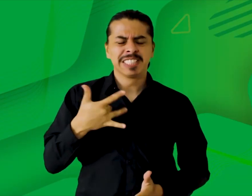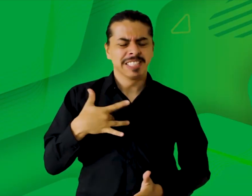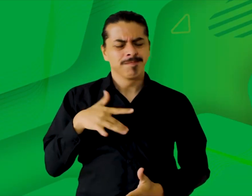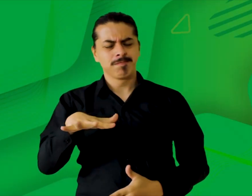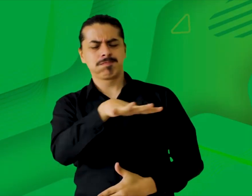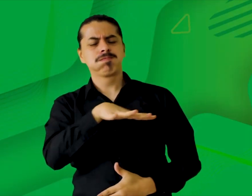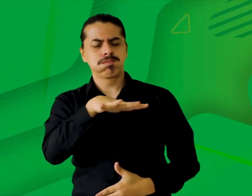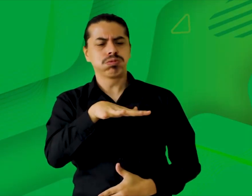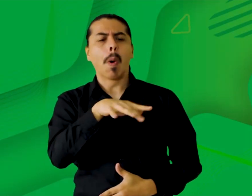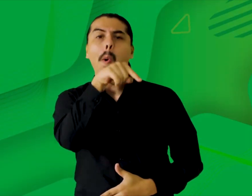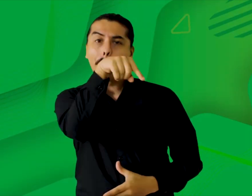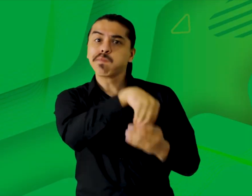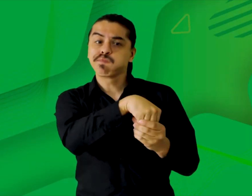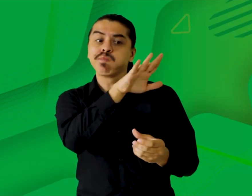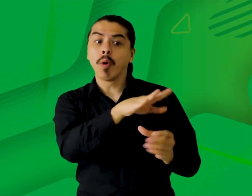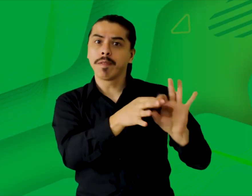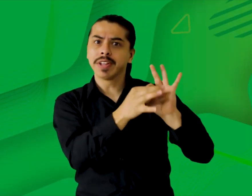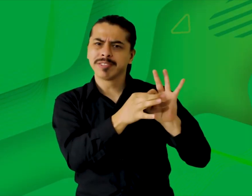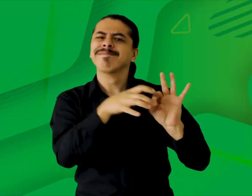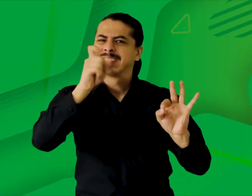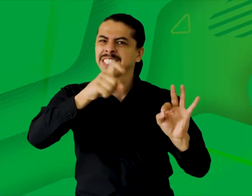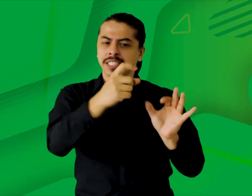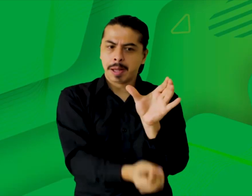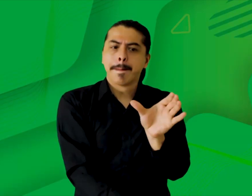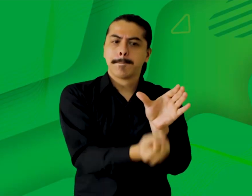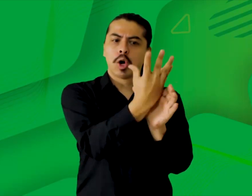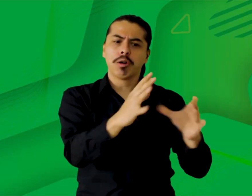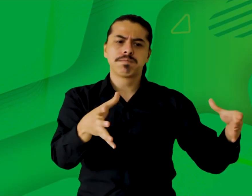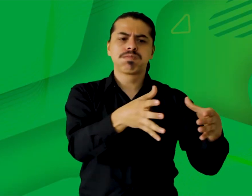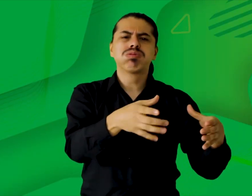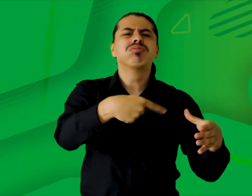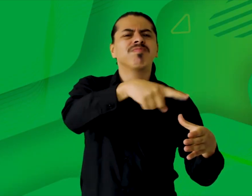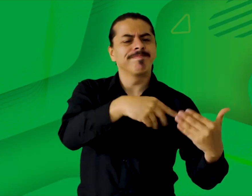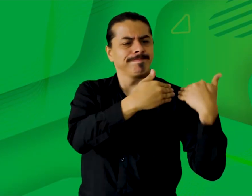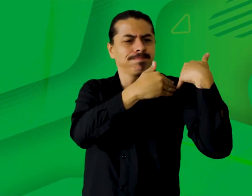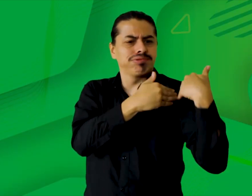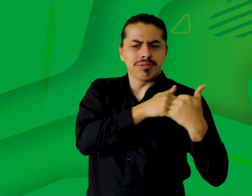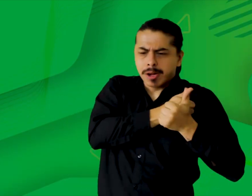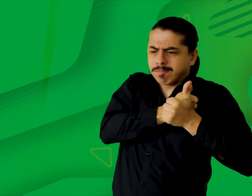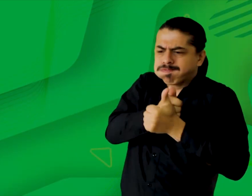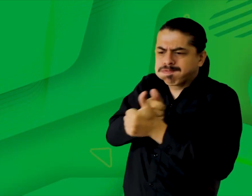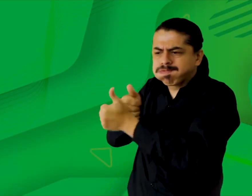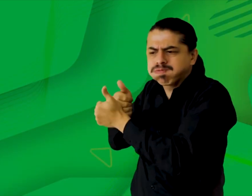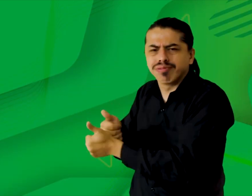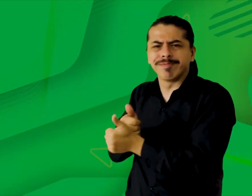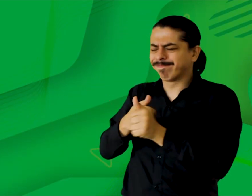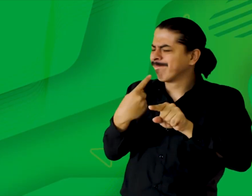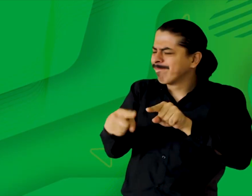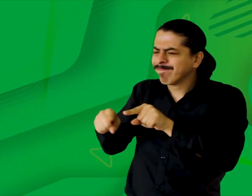quienes vieron la necesidad que esta fuera creada. Con la misión de prestar asesoría en los